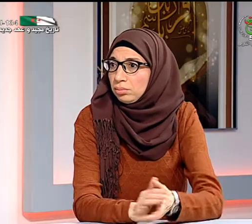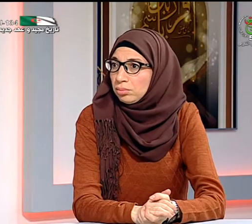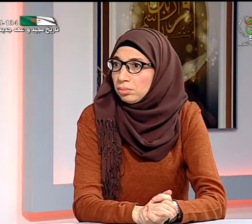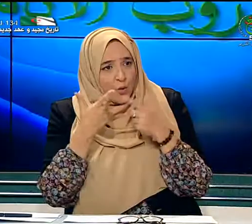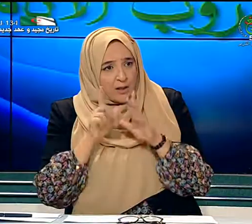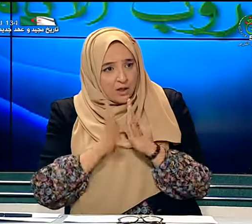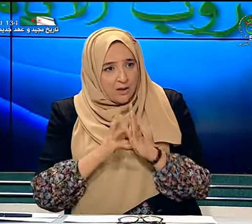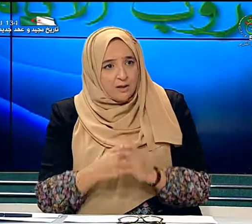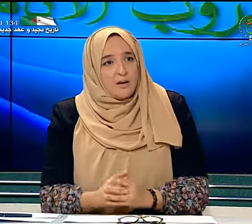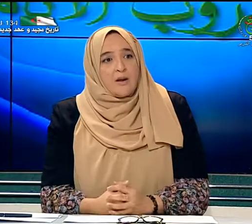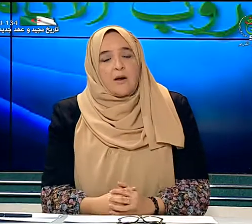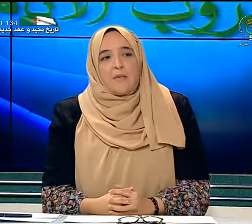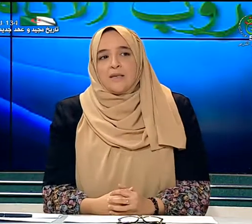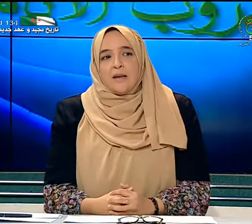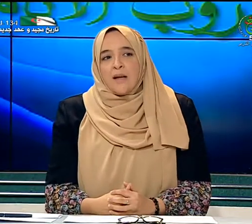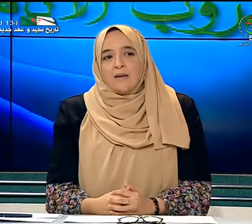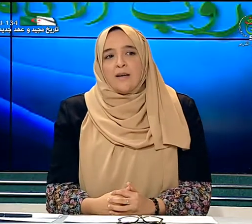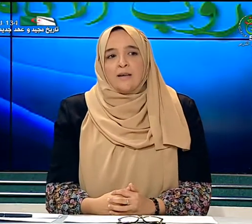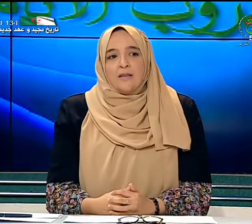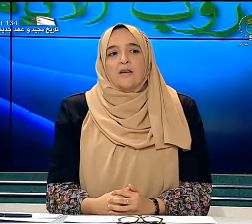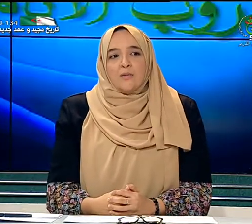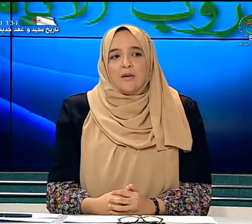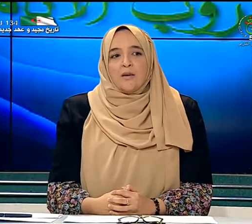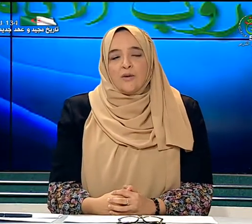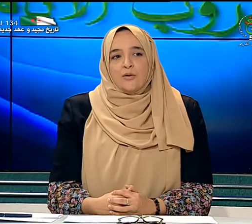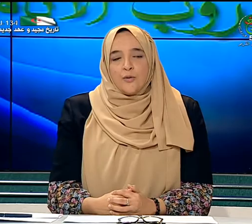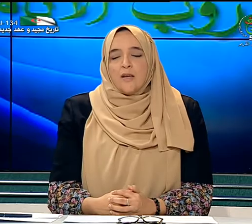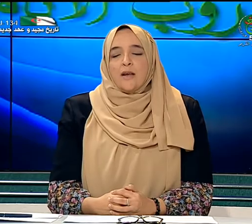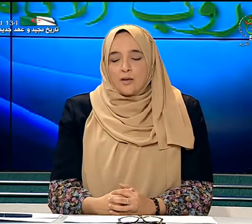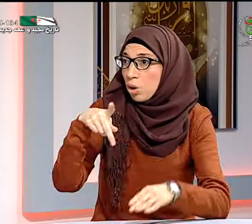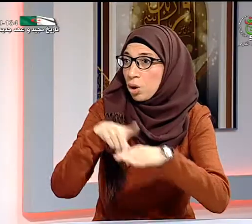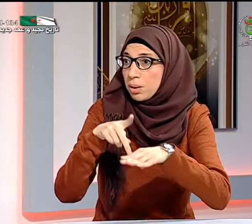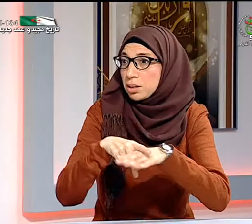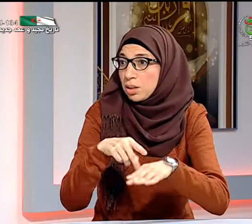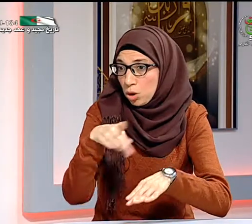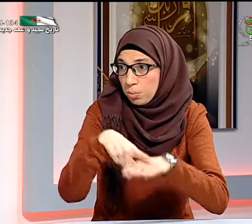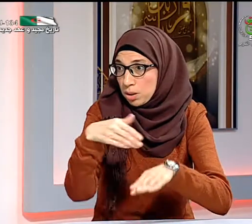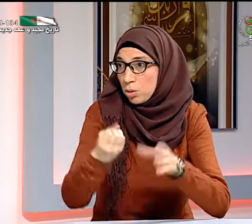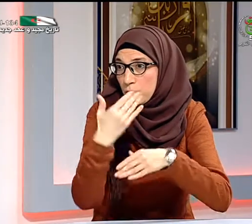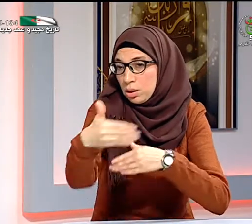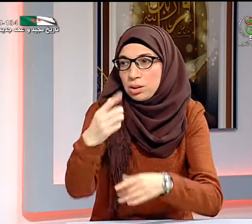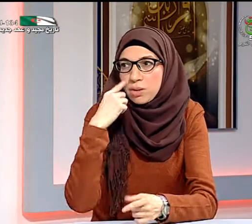لتعلم لغة الإشارية لم ألتقي أيضا بالأرتفونيين لكن هناك أشخاص يريدون تعلم